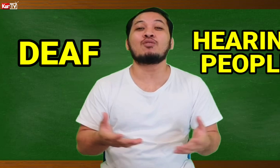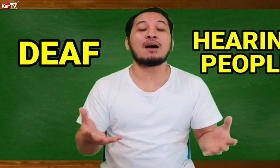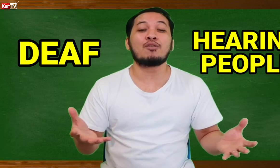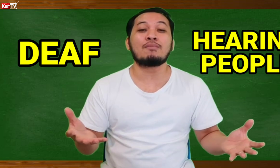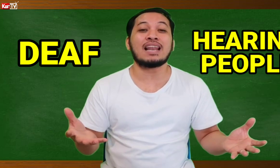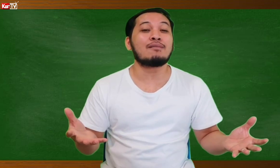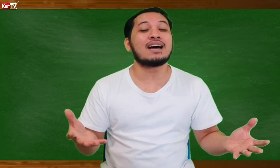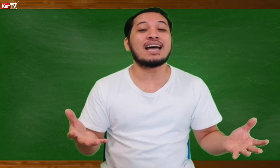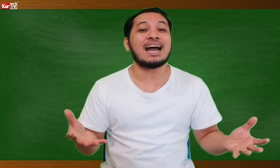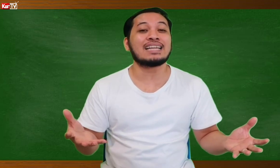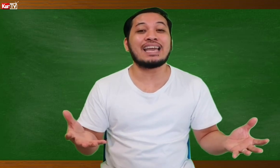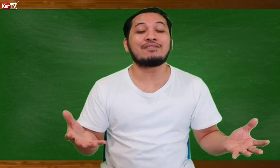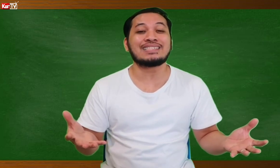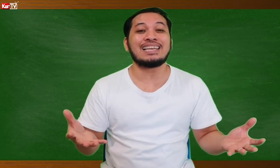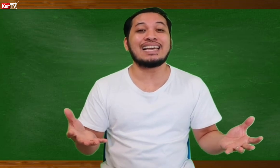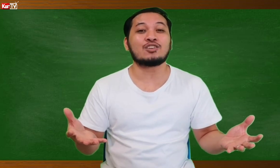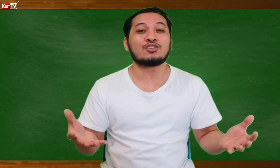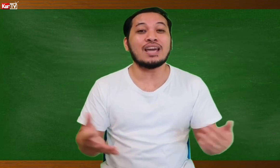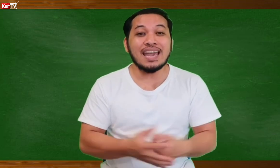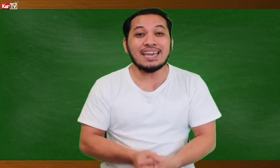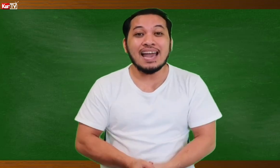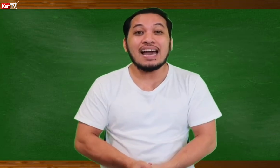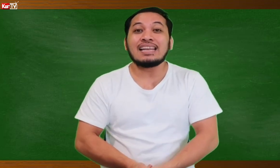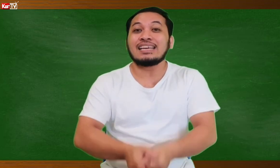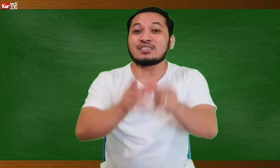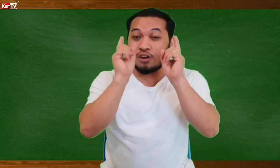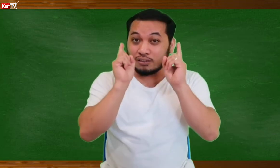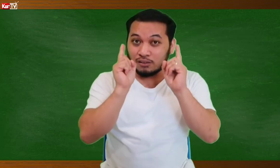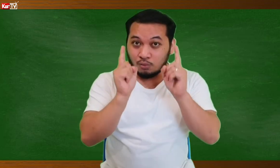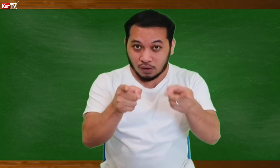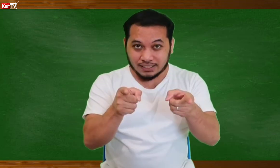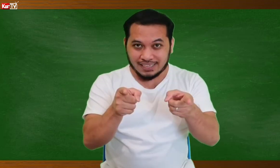mo nga pong malaman ang ating FSL lesson today, let's all watch this!